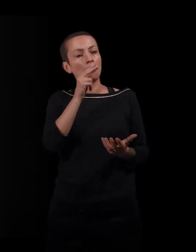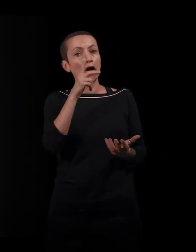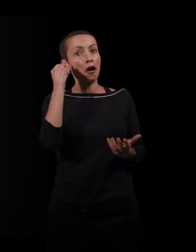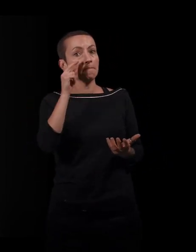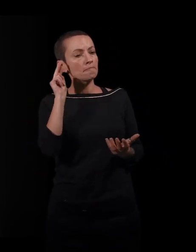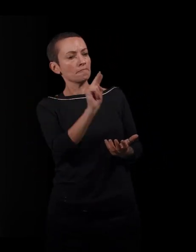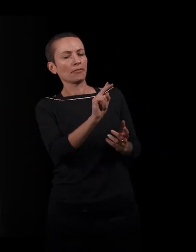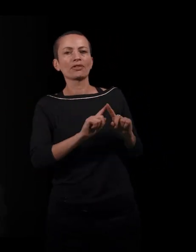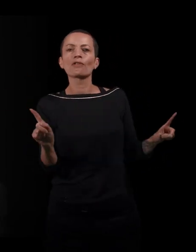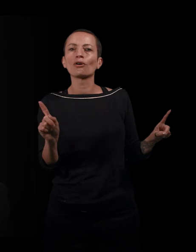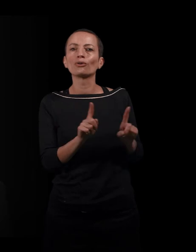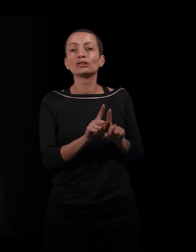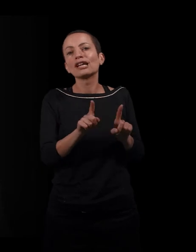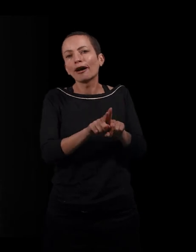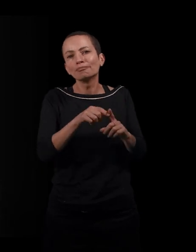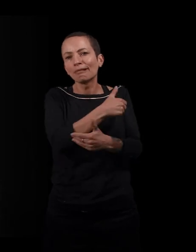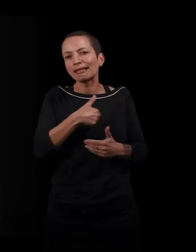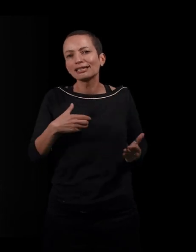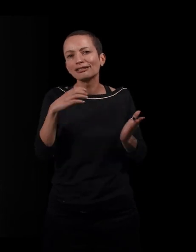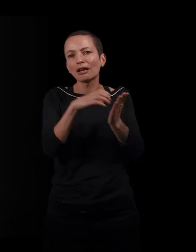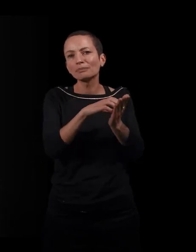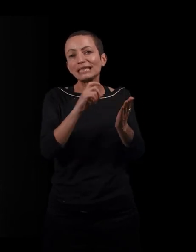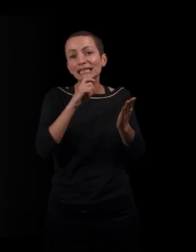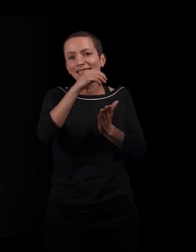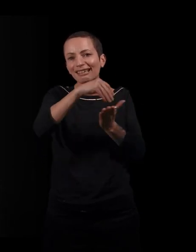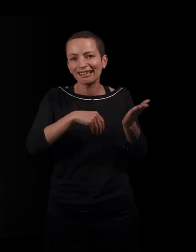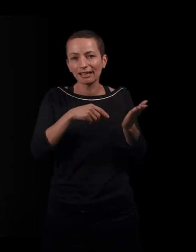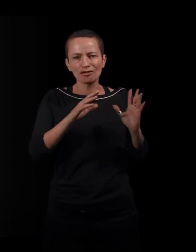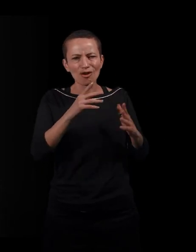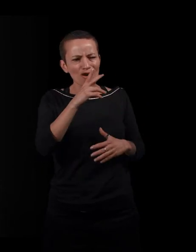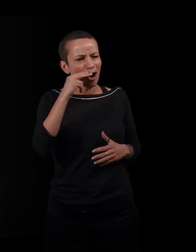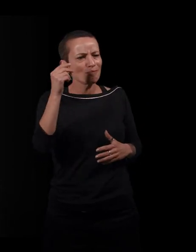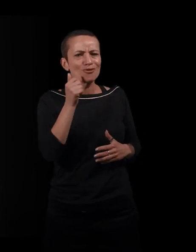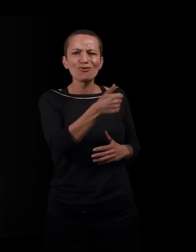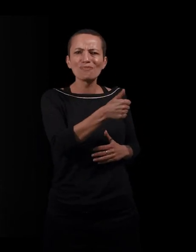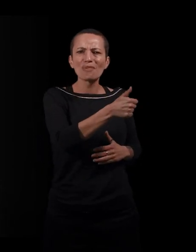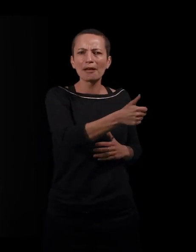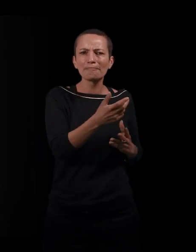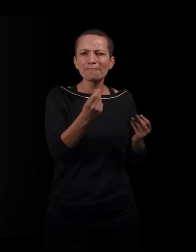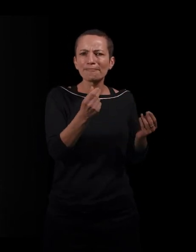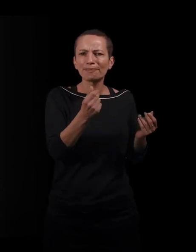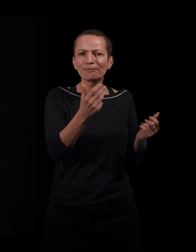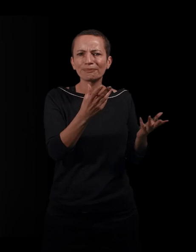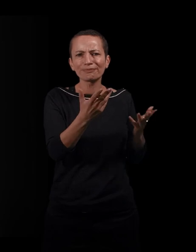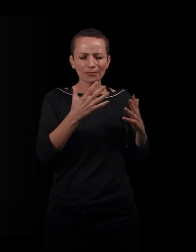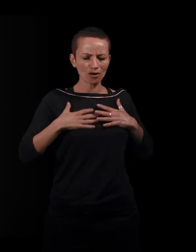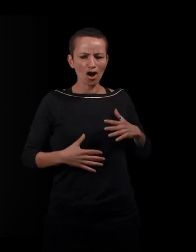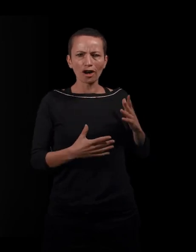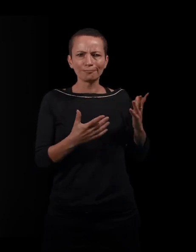un dernier chapitre à écrire qui serait aussi comment les hommes aussi, comment cette façon de travailler sur le corps des femmes nous permet aussi